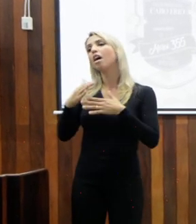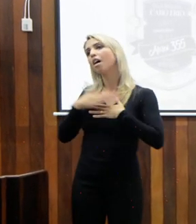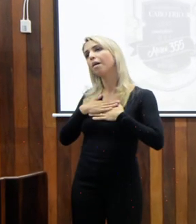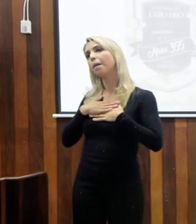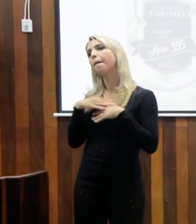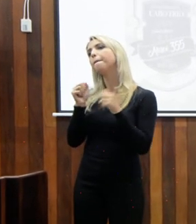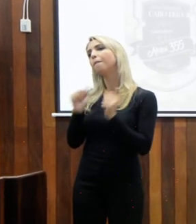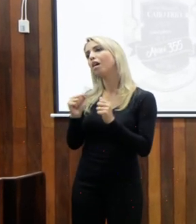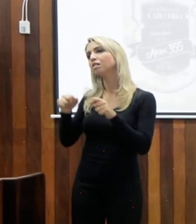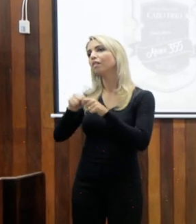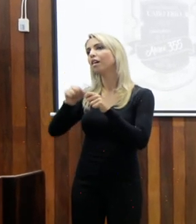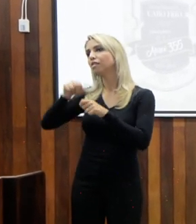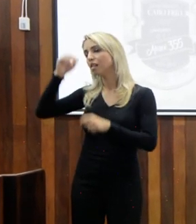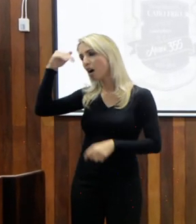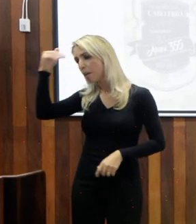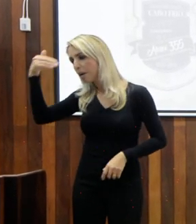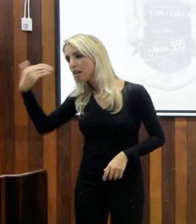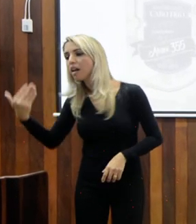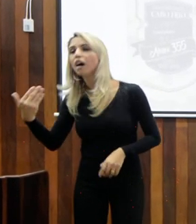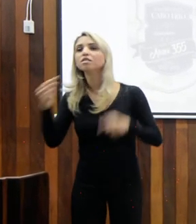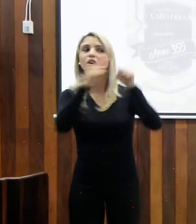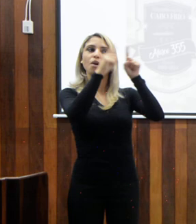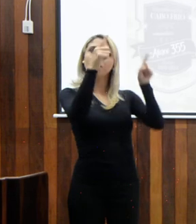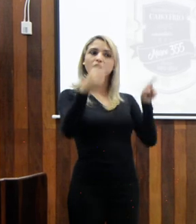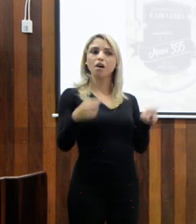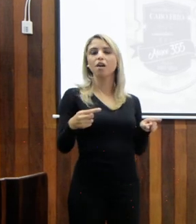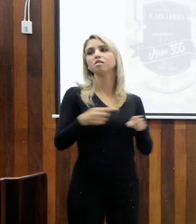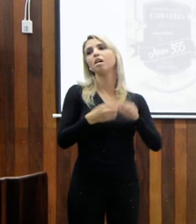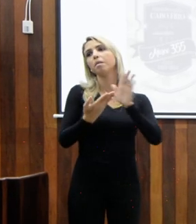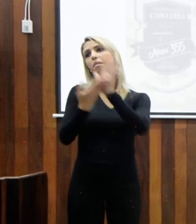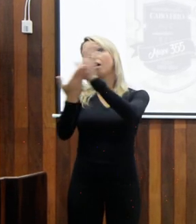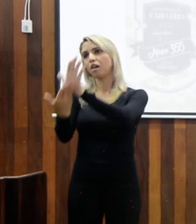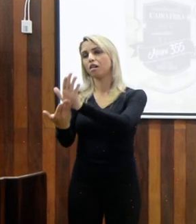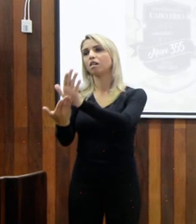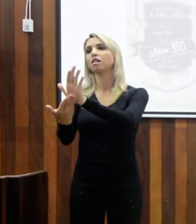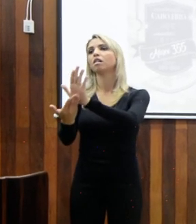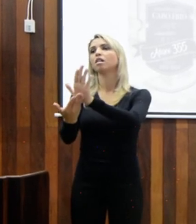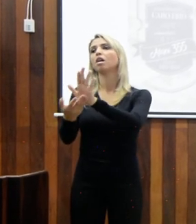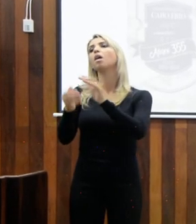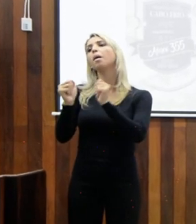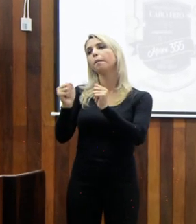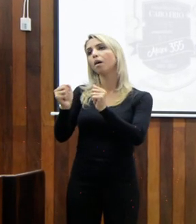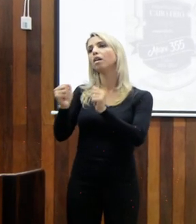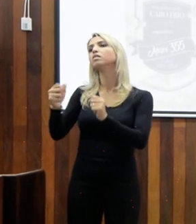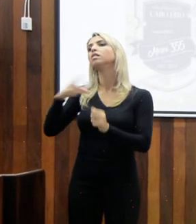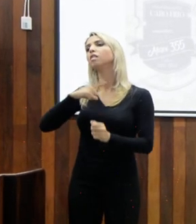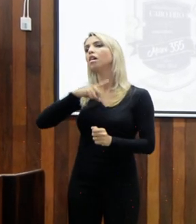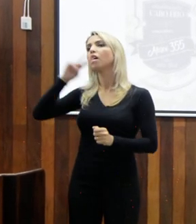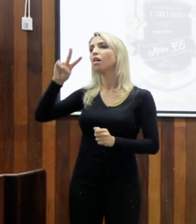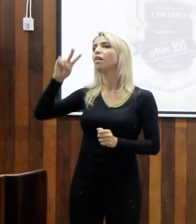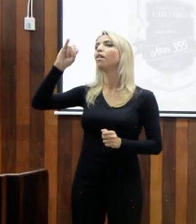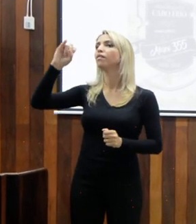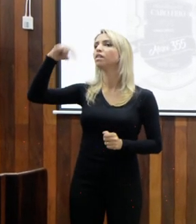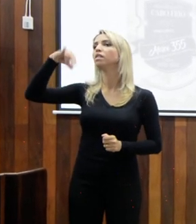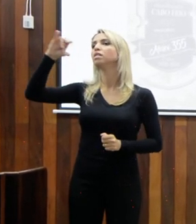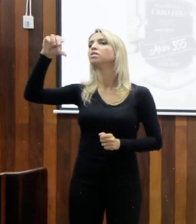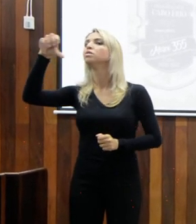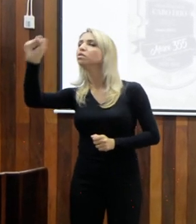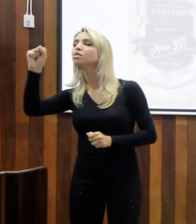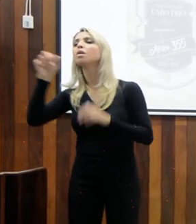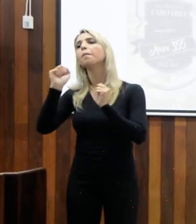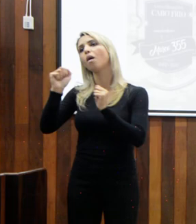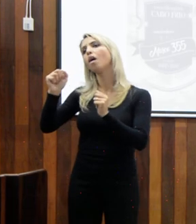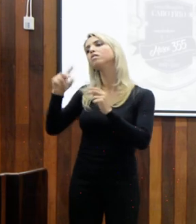a fazer uma homenagem como esta placa e entregarei ao Vinícius Correia como primo dele que